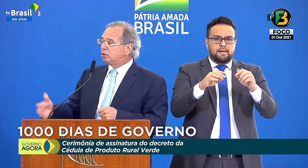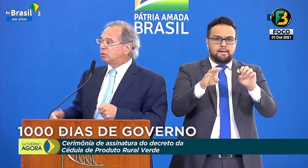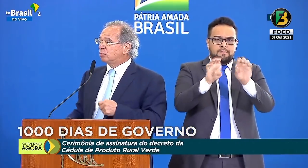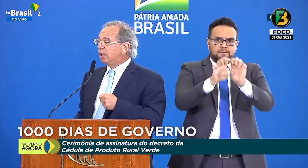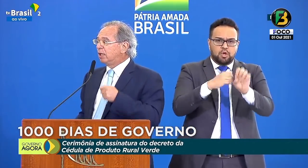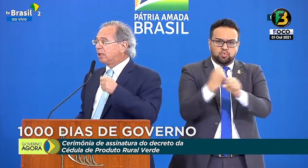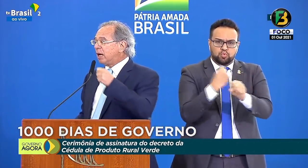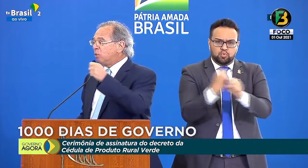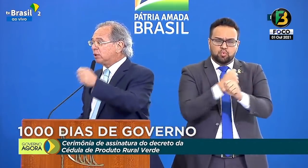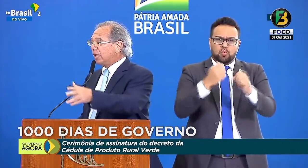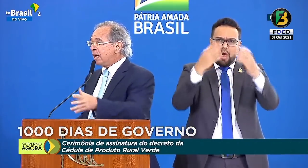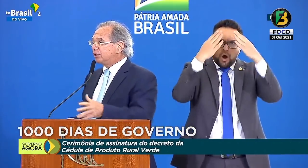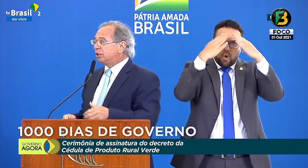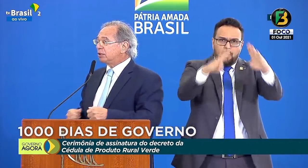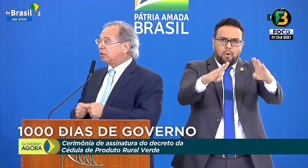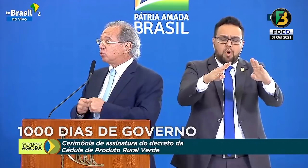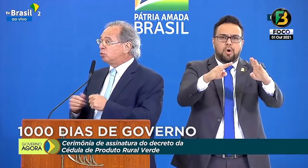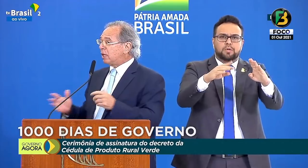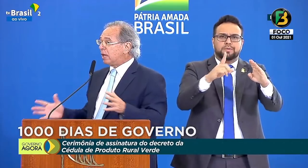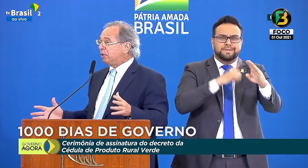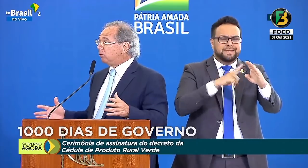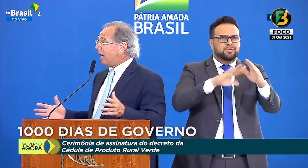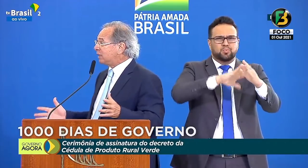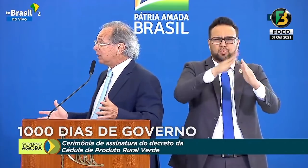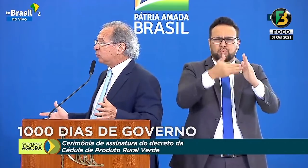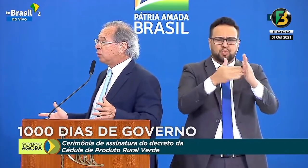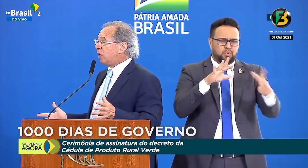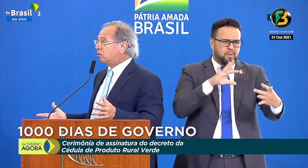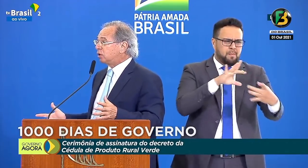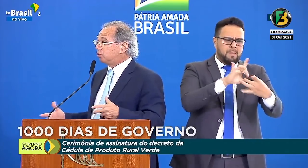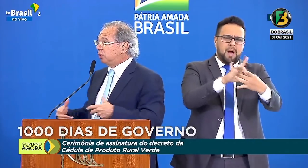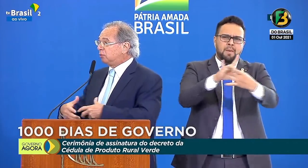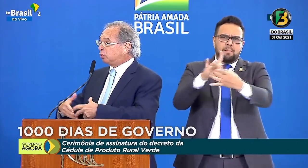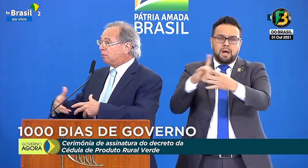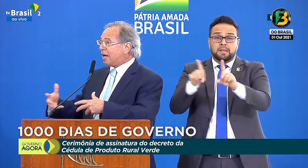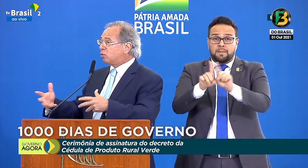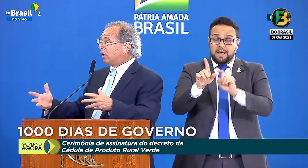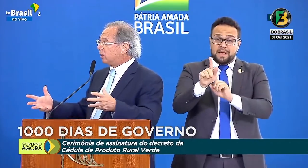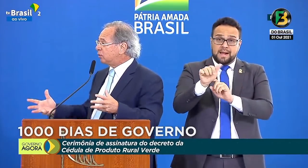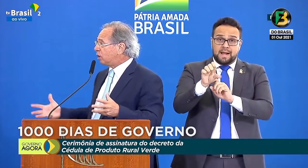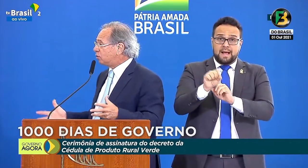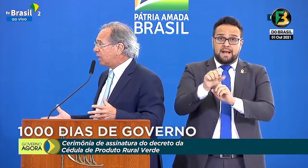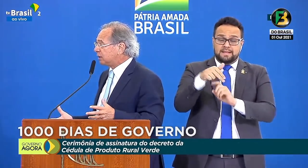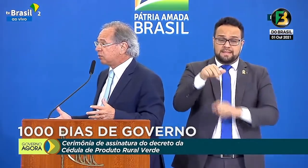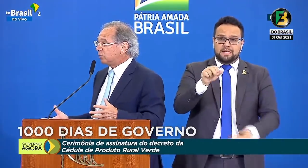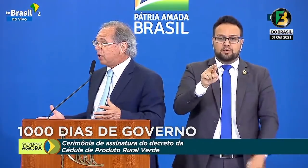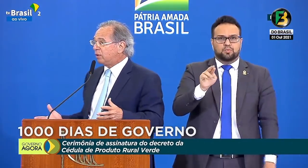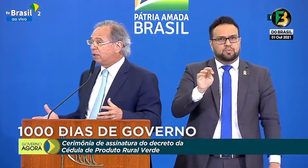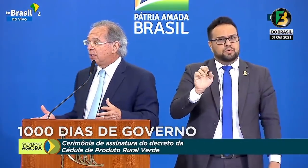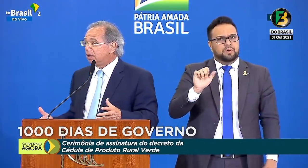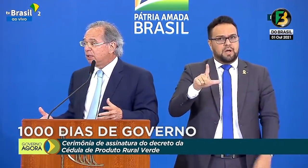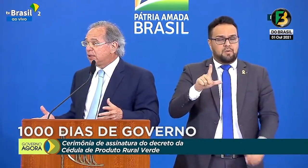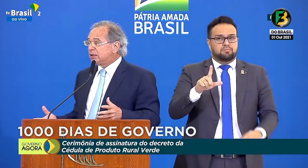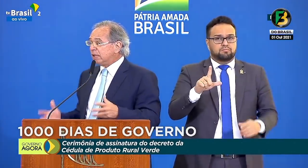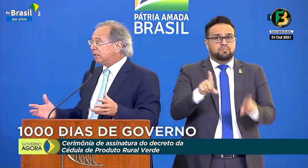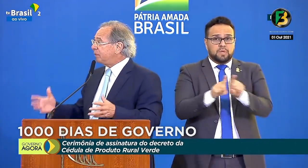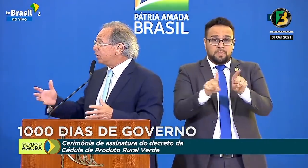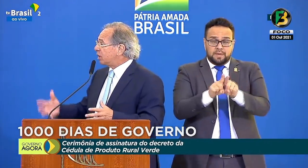aeroportos, cabotagem, está tudo a caminho. E o gás natural, nós mudamos o marco regulatório do gás natural,